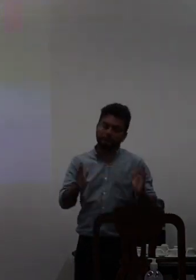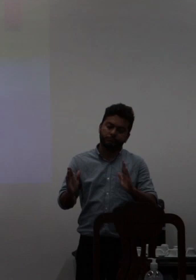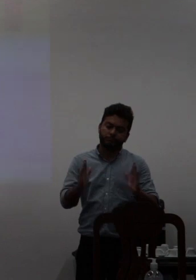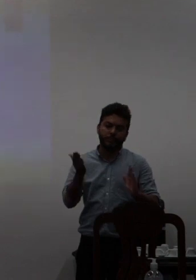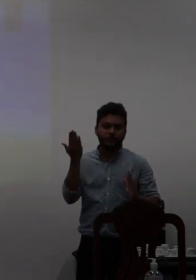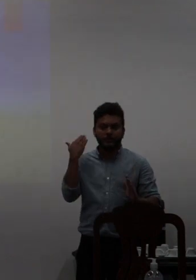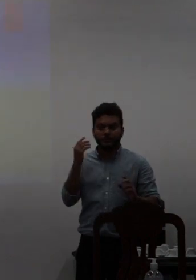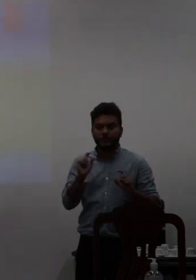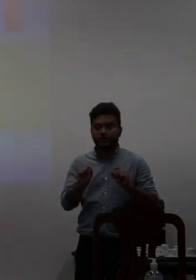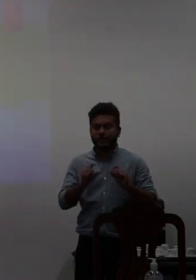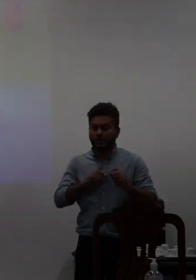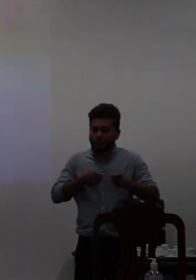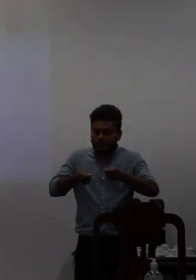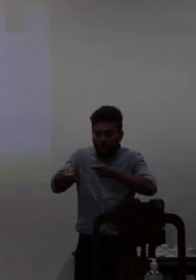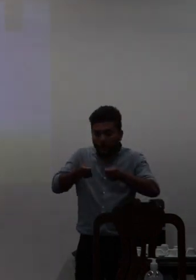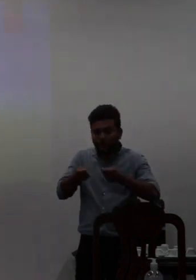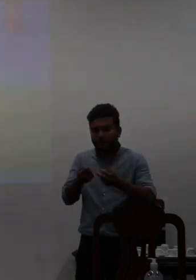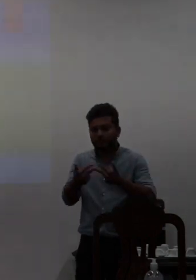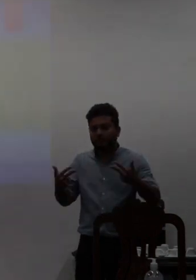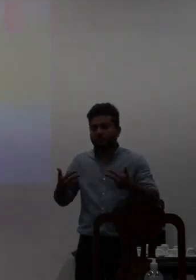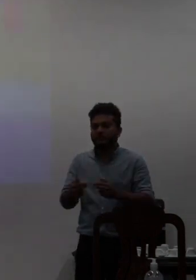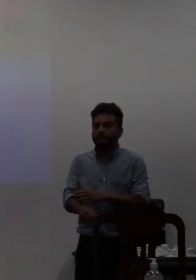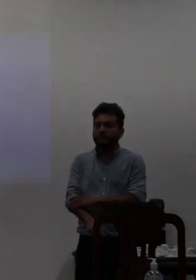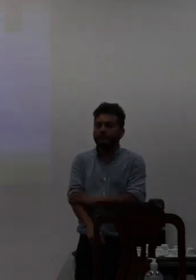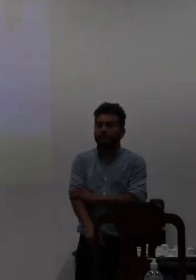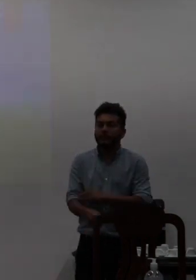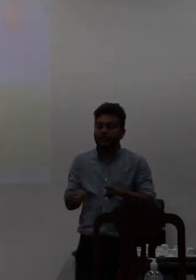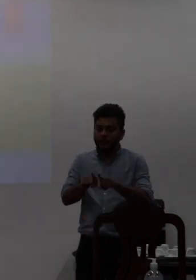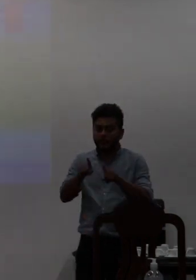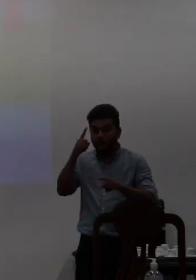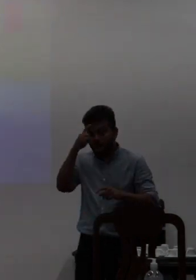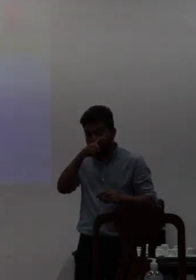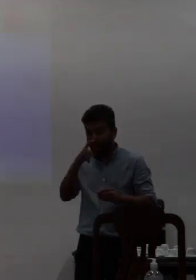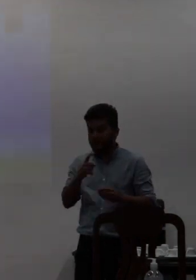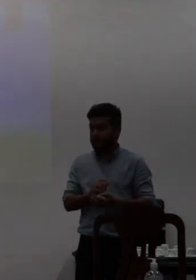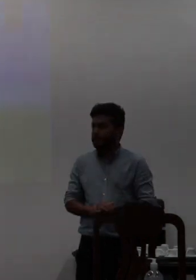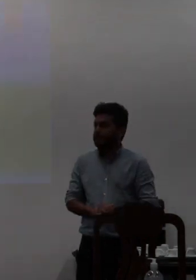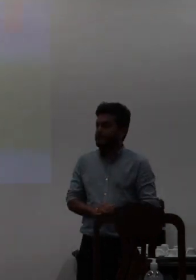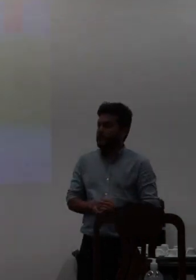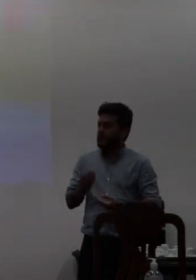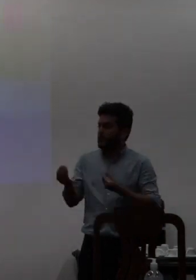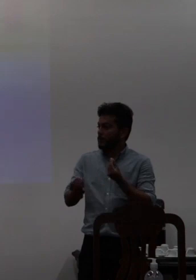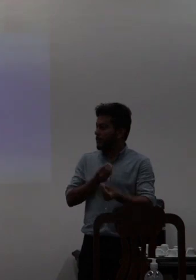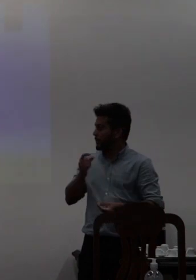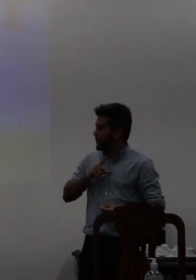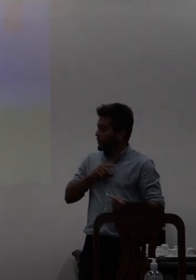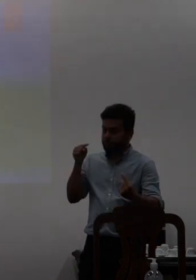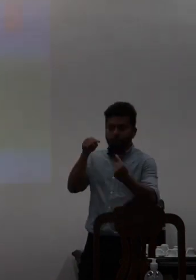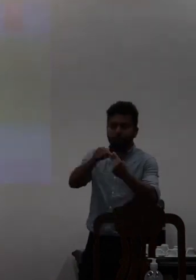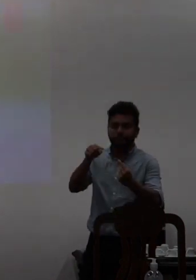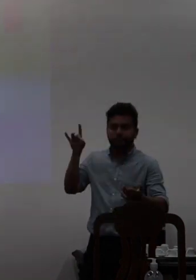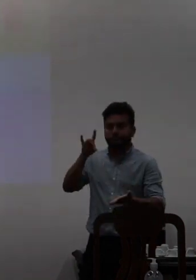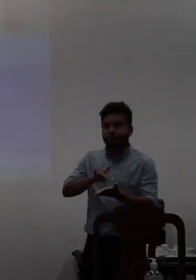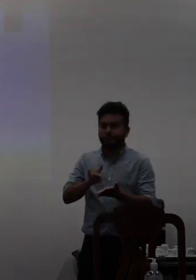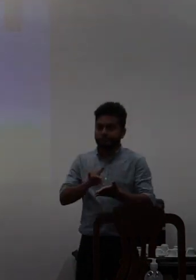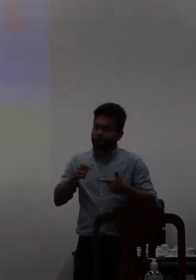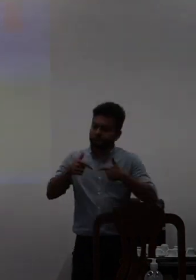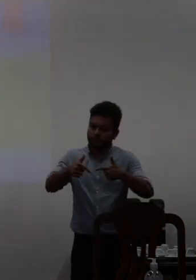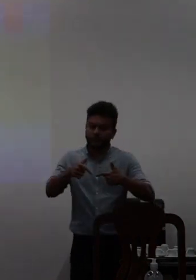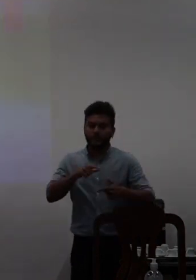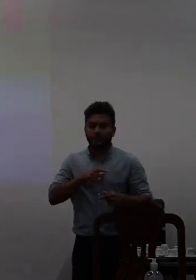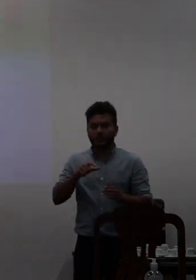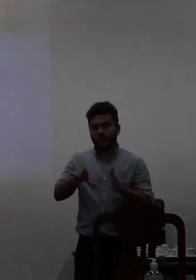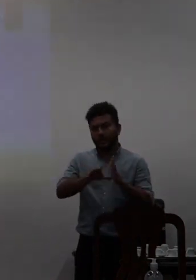de misturação do pônei e dificuldade de estabelecer e de cumprimentas capítulo